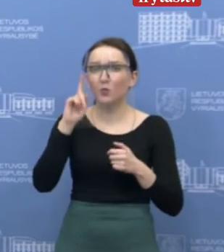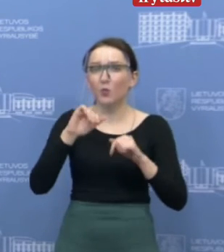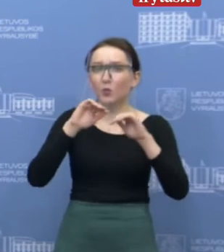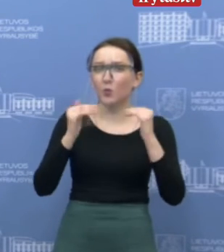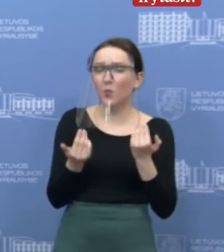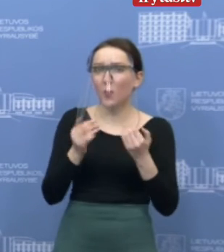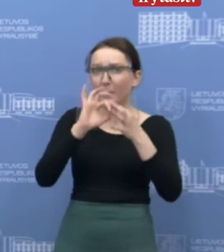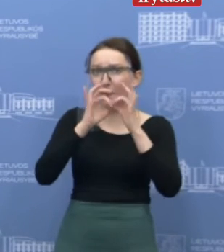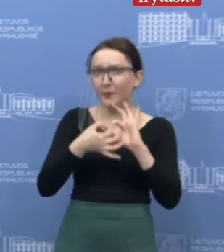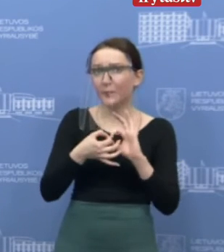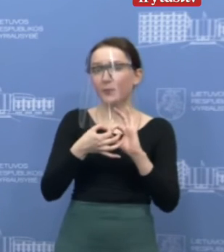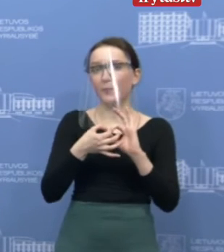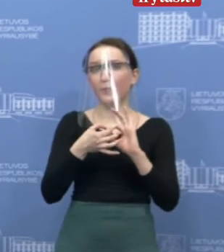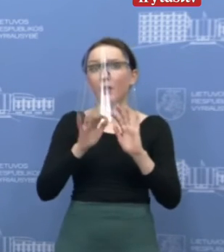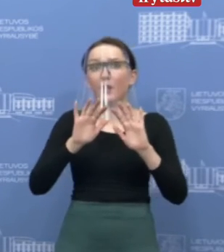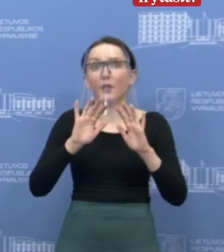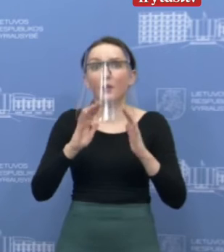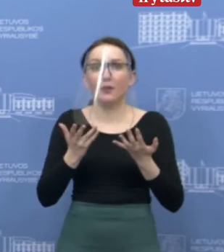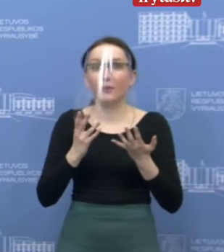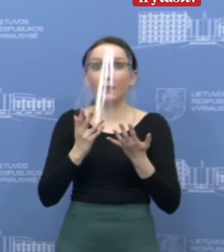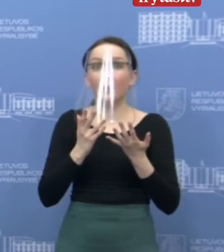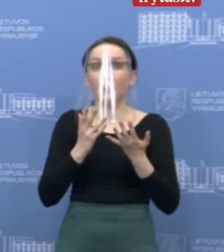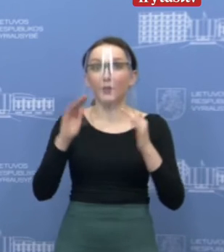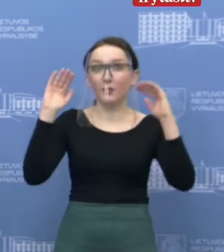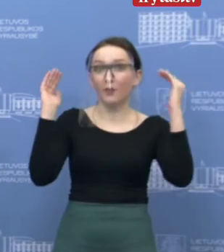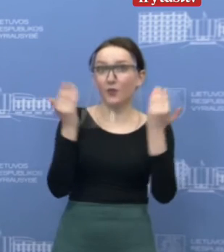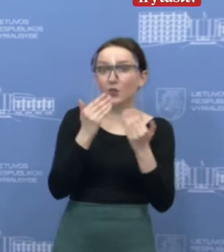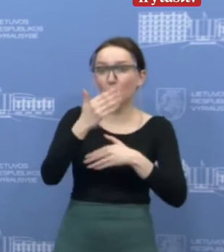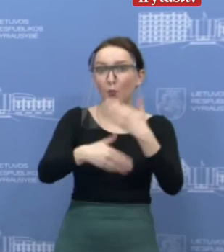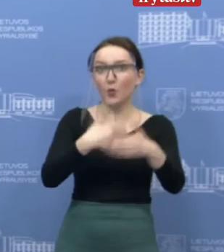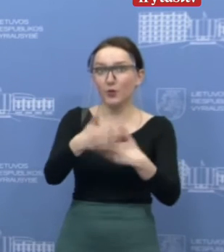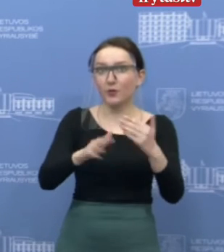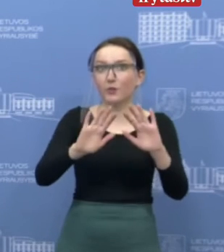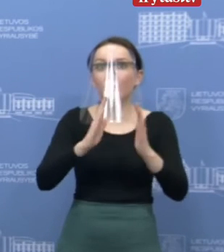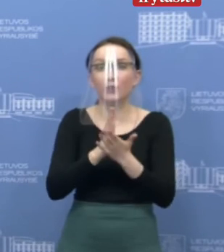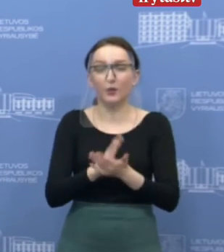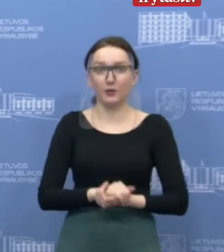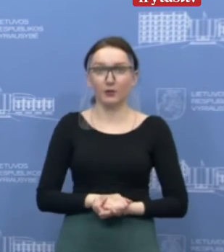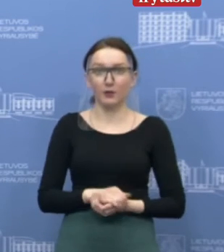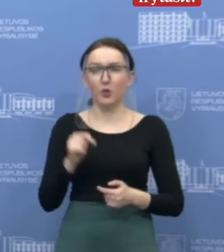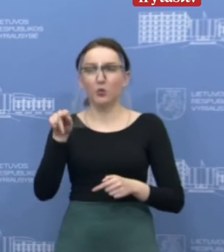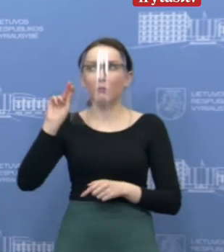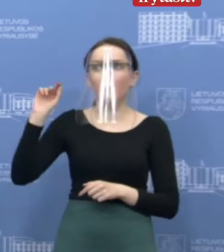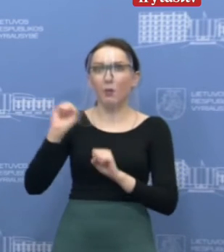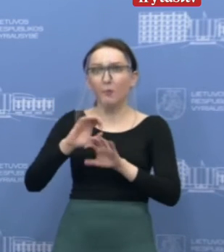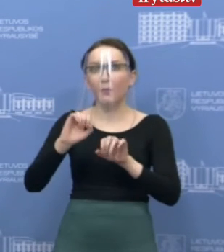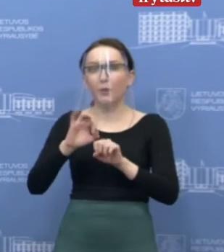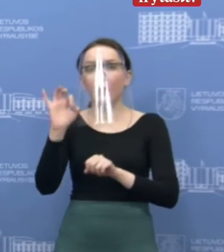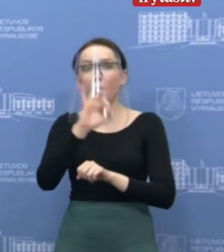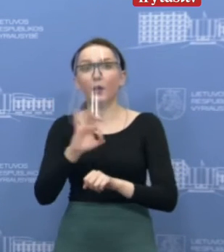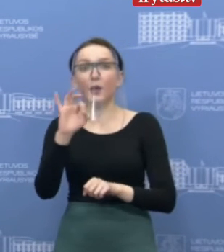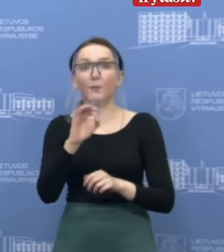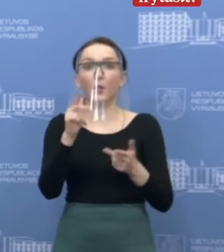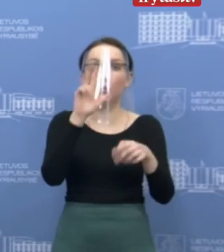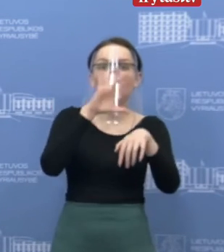truputėlį padetalizuotumėte, kaip būtent tas savizoliacijos procesas vyksta. Nes dabar, kaip suprantu, jūs paminėjote, tik tai būtent,